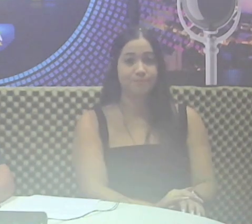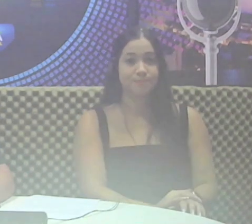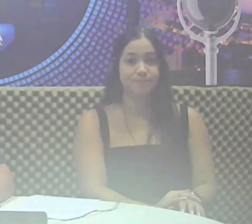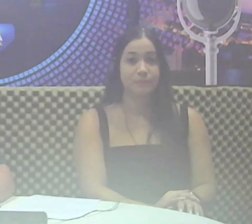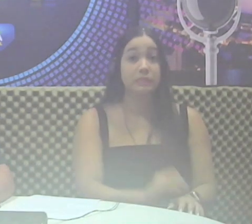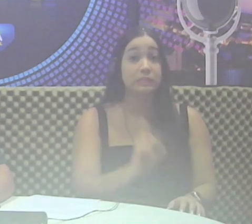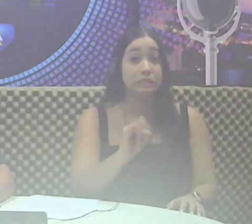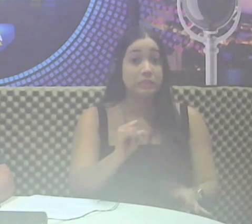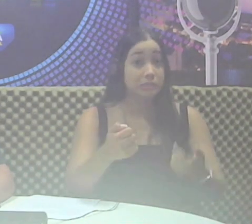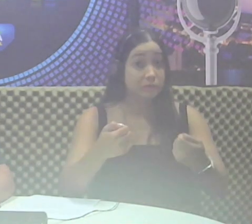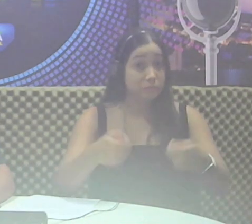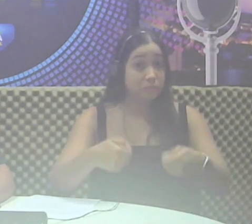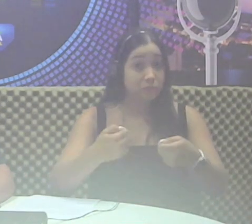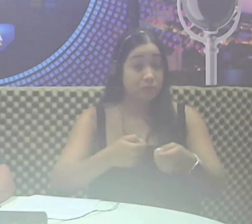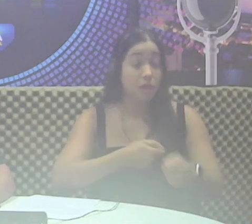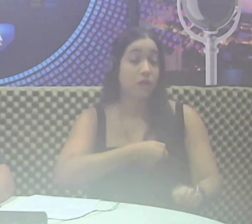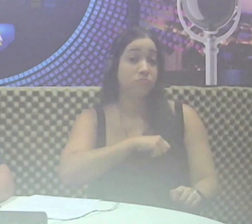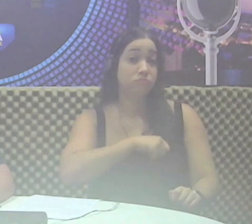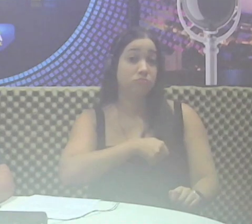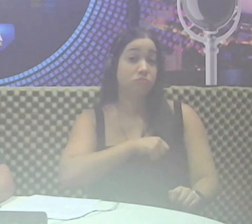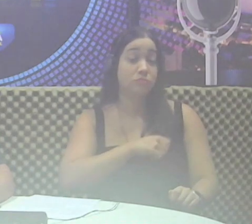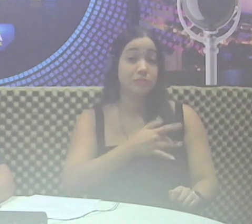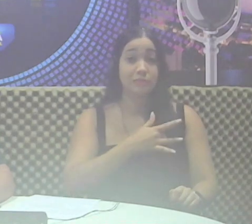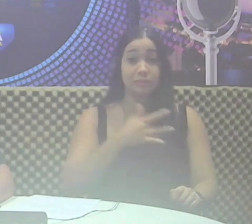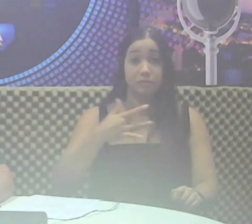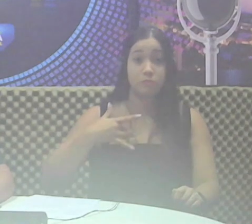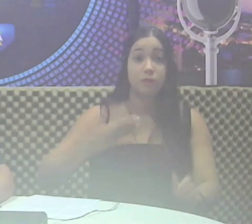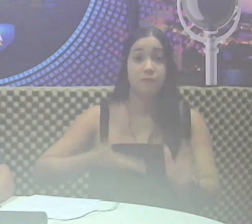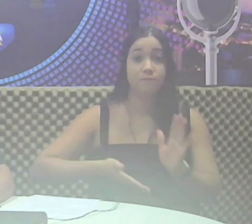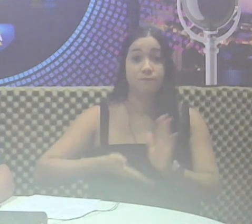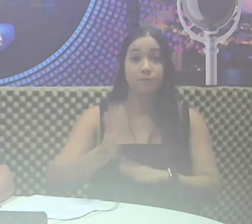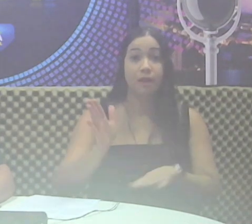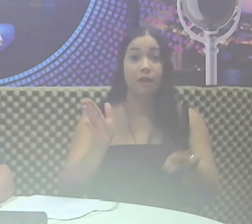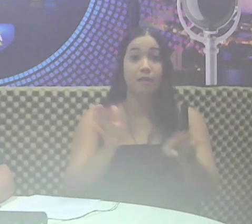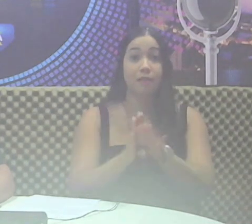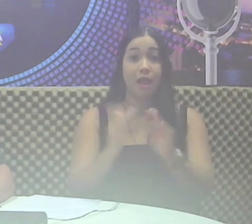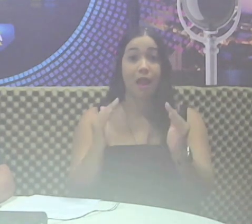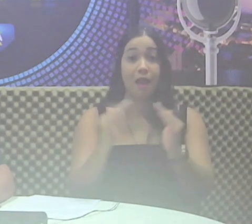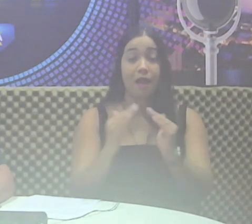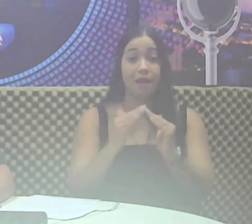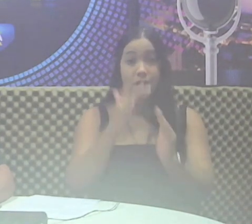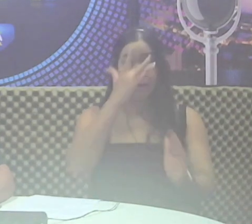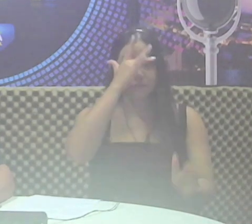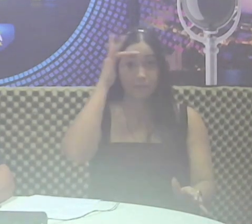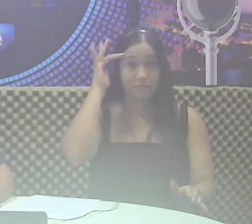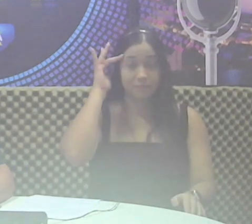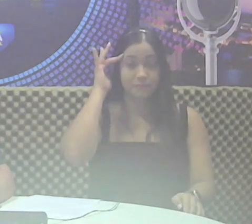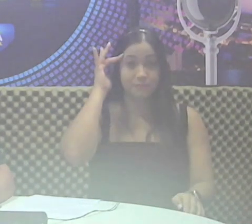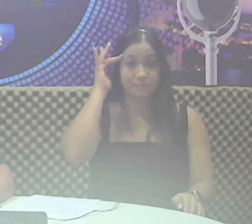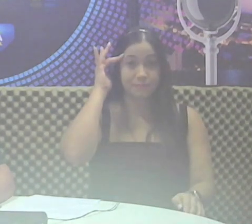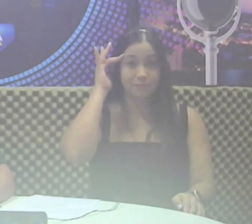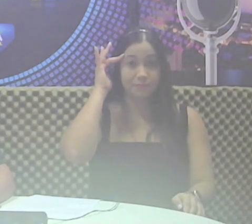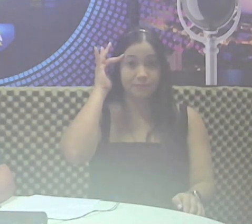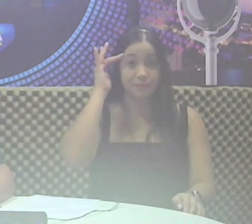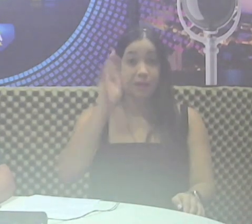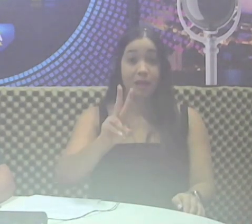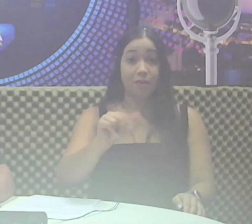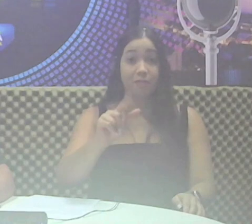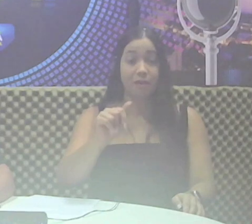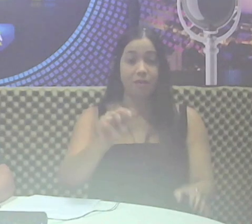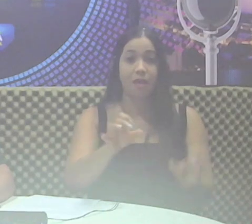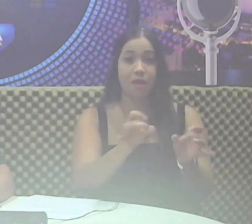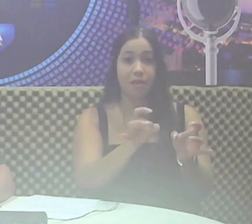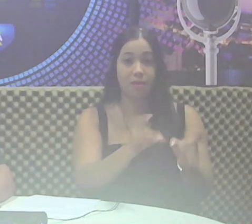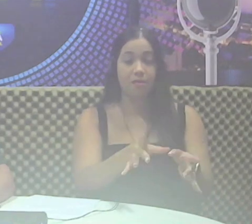necessário, agentes comunitários de saúde também vão até as residências dos pacientes. Havendo vagas ociosas de